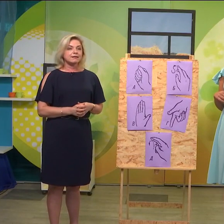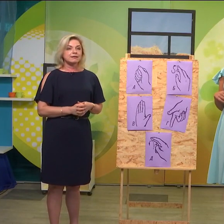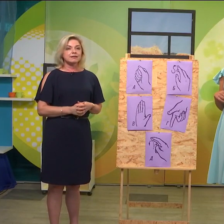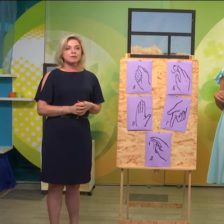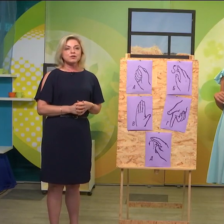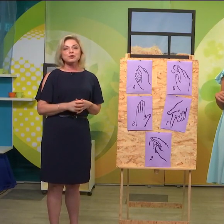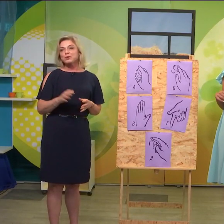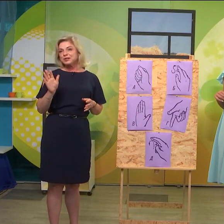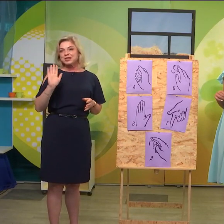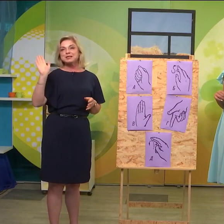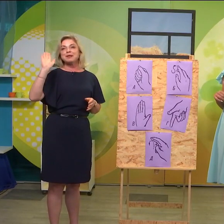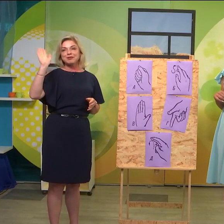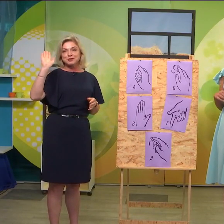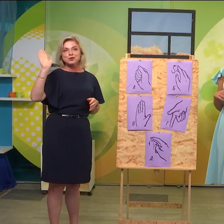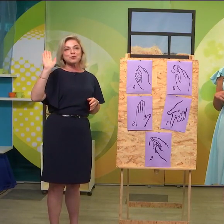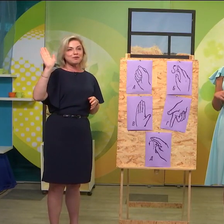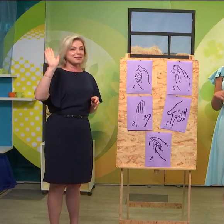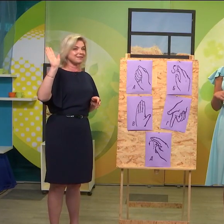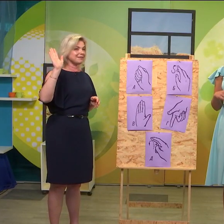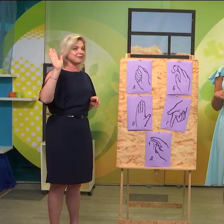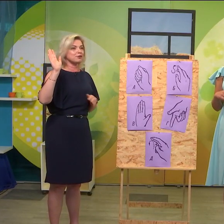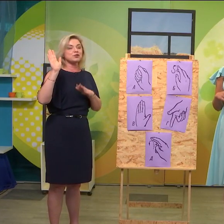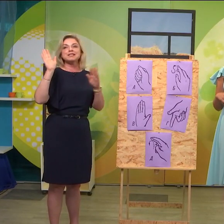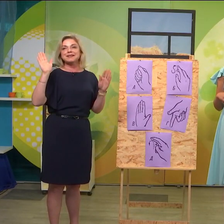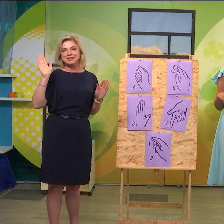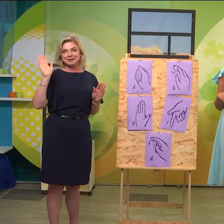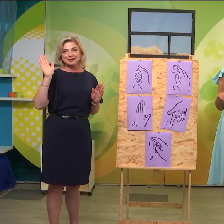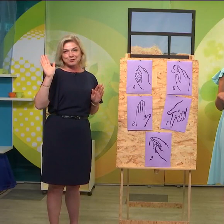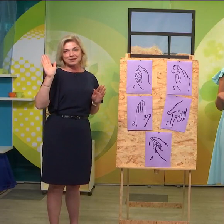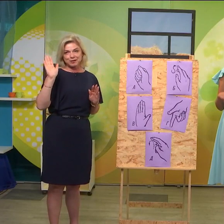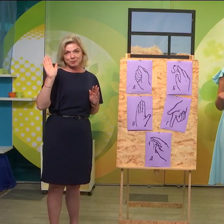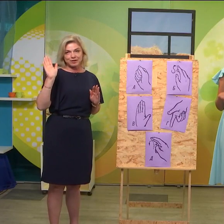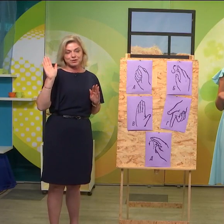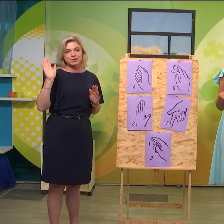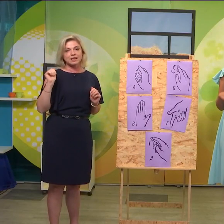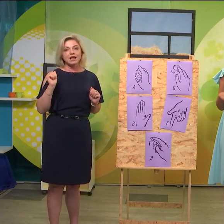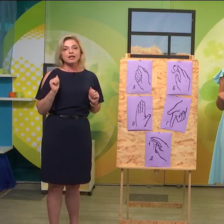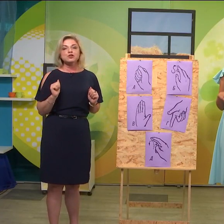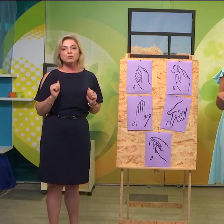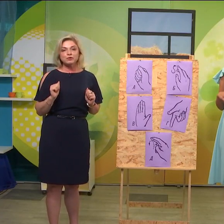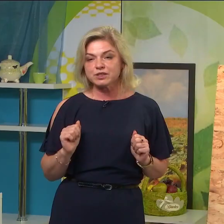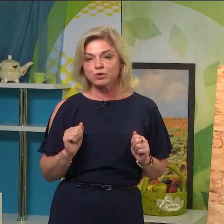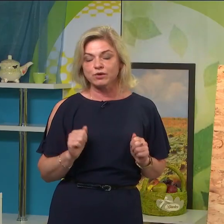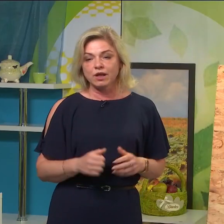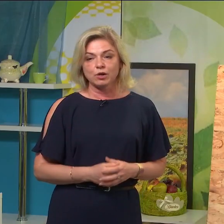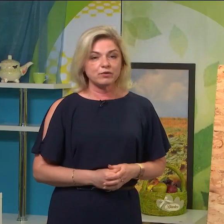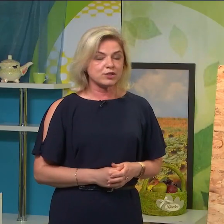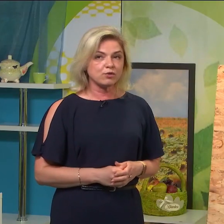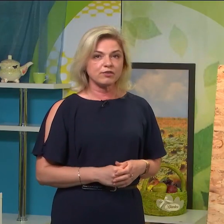міжнародний жест «Привіт», чому він в усіх країнах однаково показується. І що обов'язково? Обов'язково